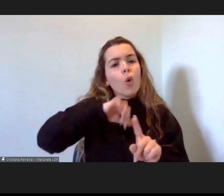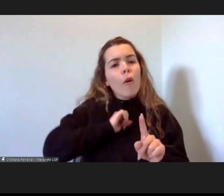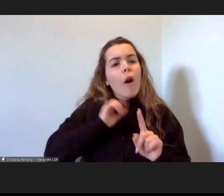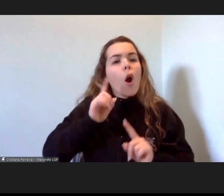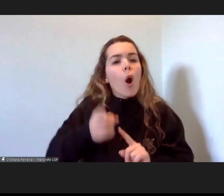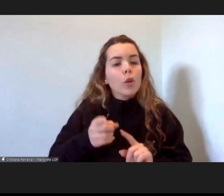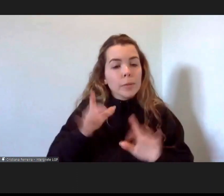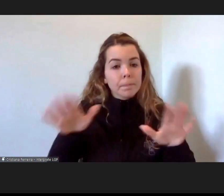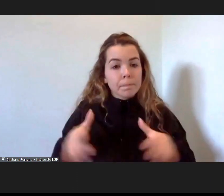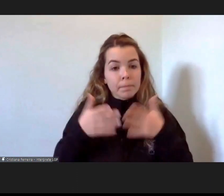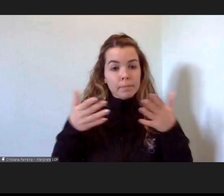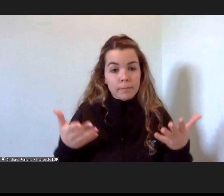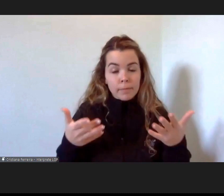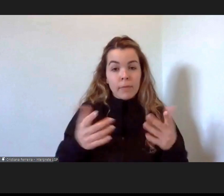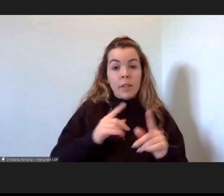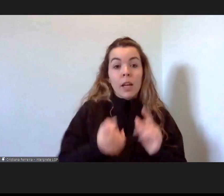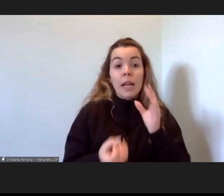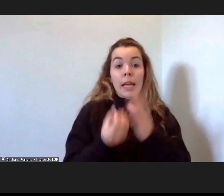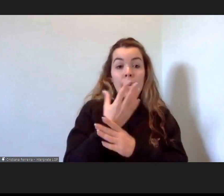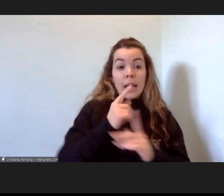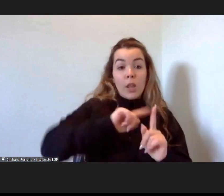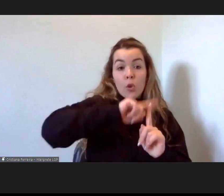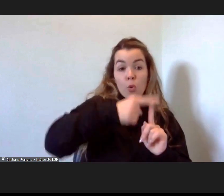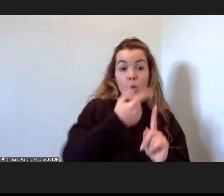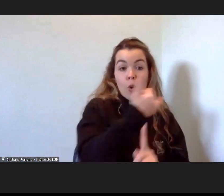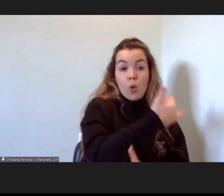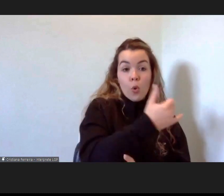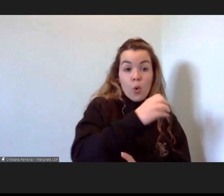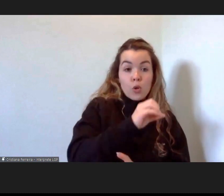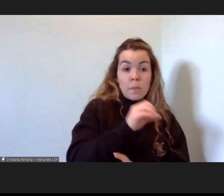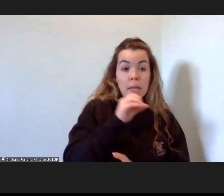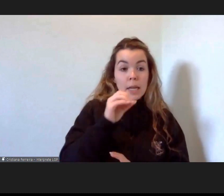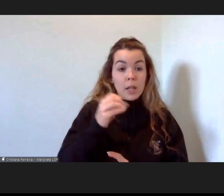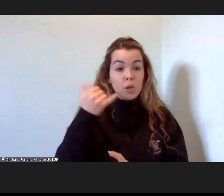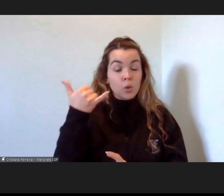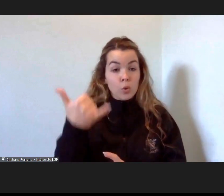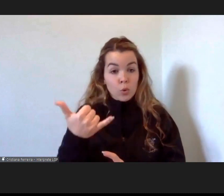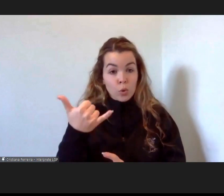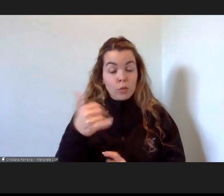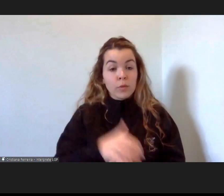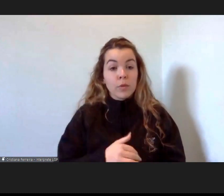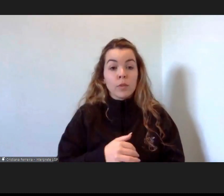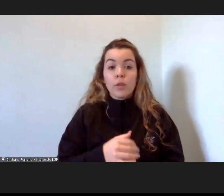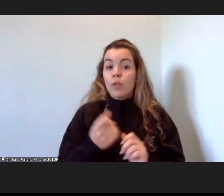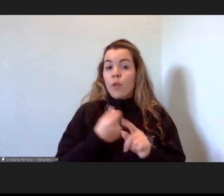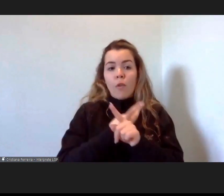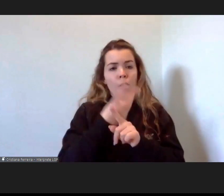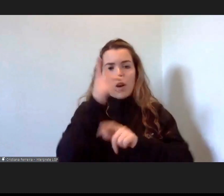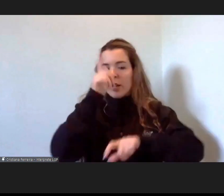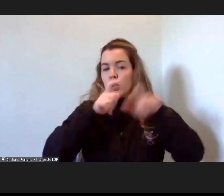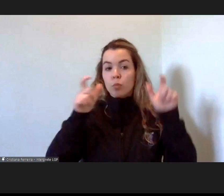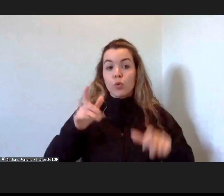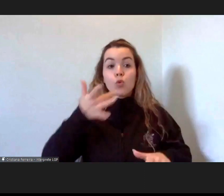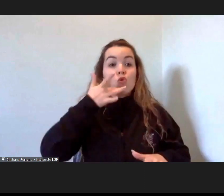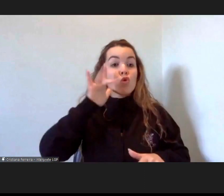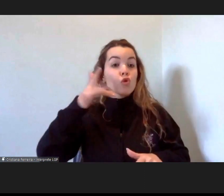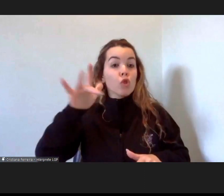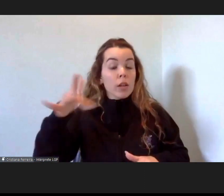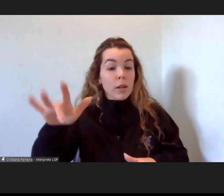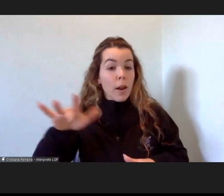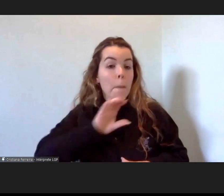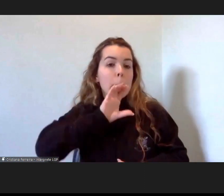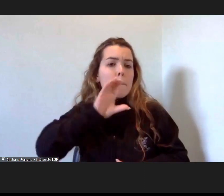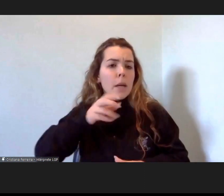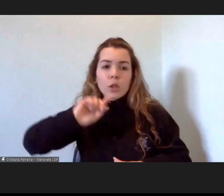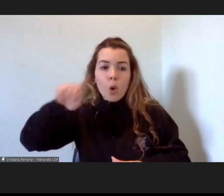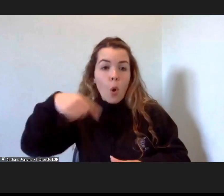A ASI foi criada em 2002 por uma série de pessoas que vinham de outros países. Eu própria nasci na